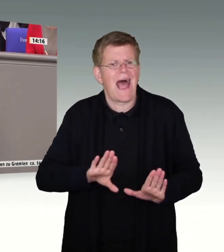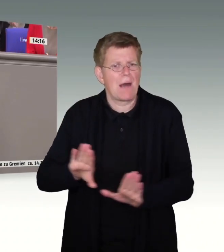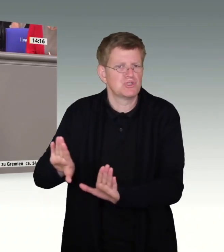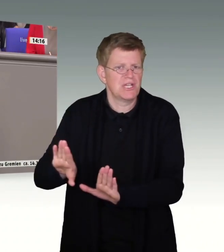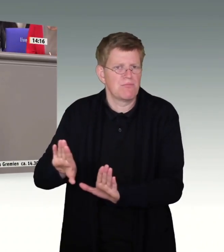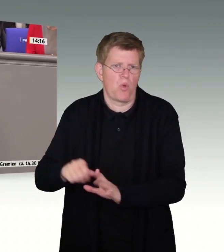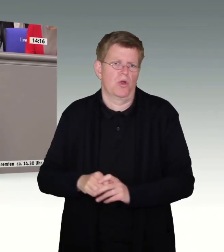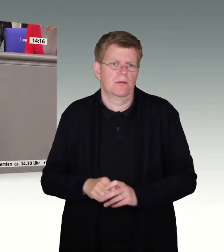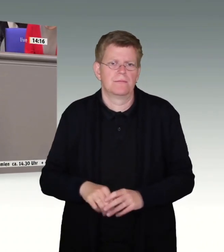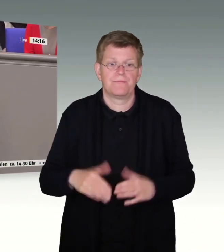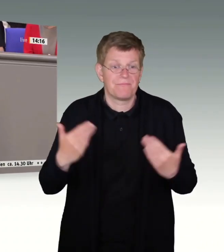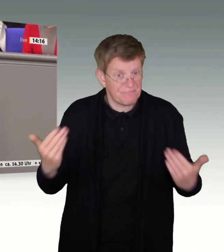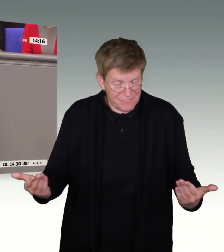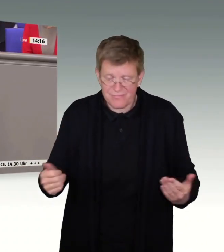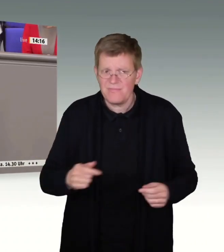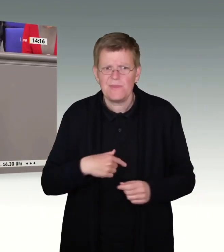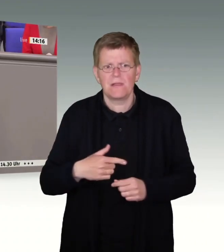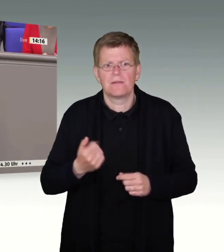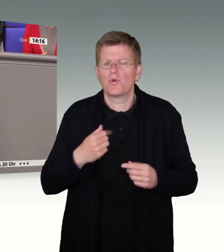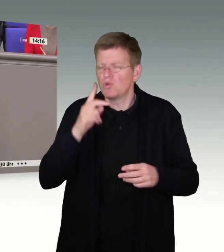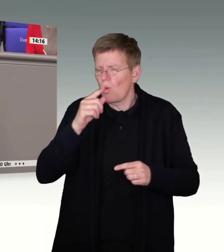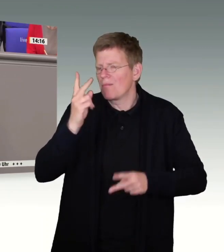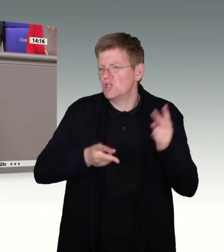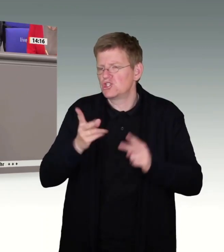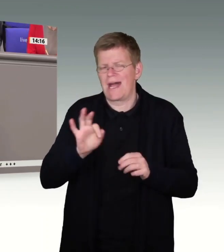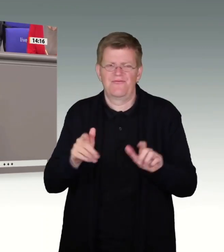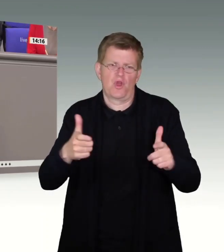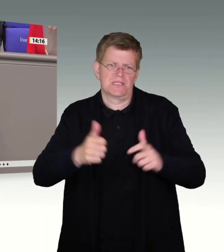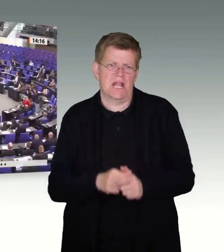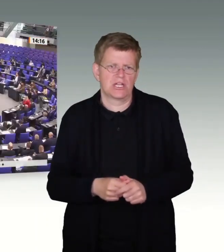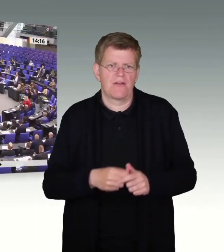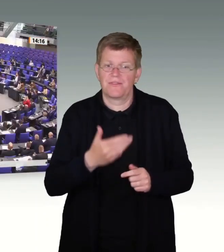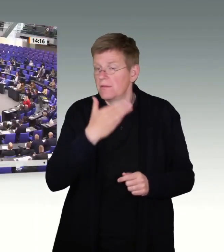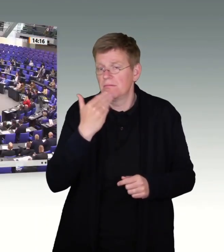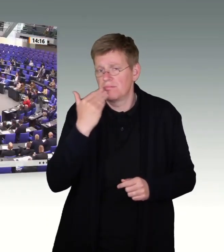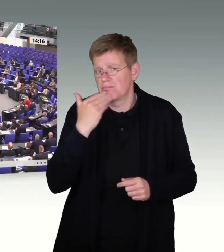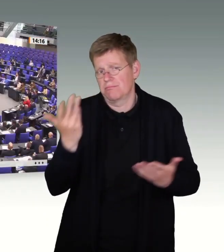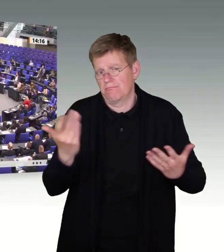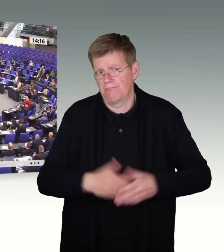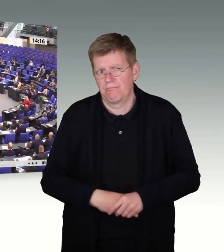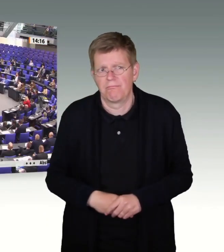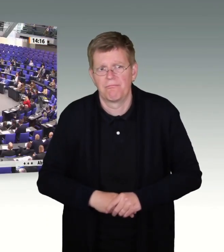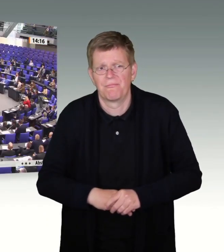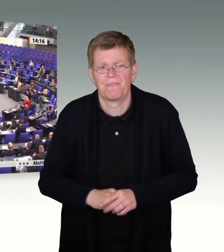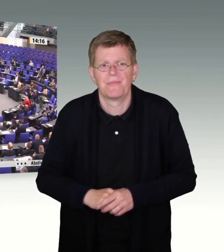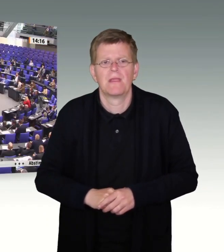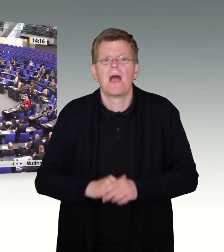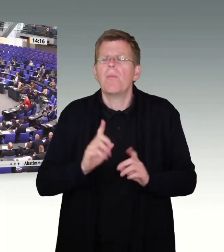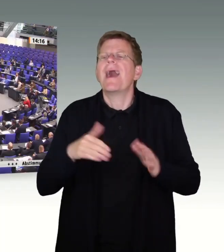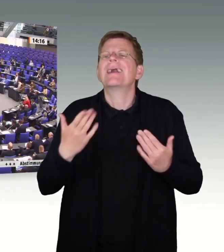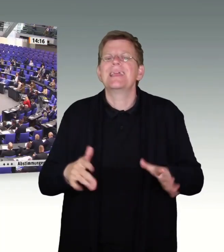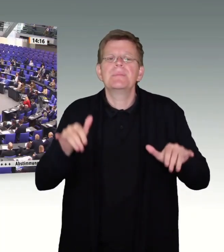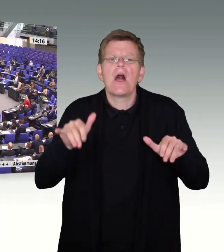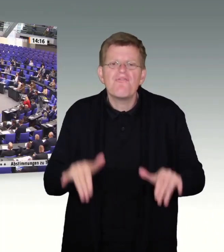geschadet und nichts genützt hat. Ich möchte an dieser Stelle aber nicht verschweigen, dass es natürlich auch Fälle gibt, nicht